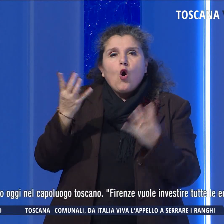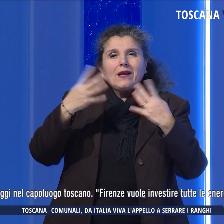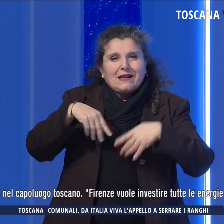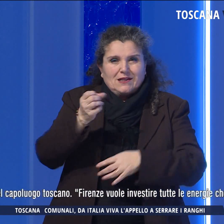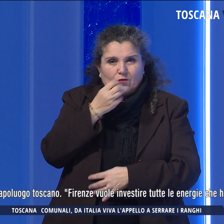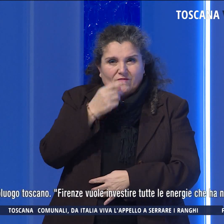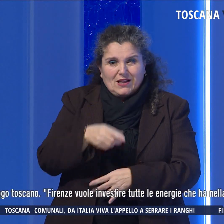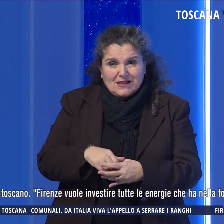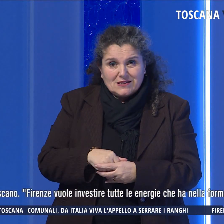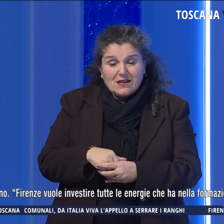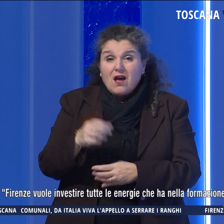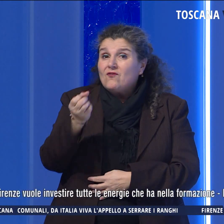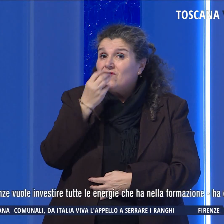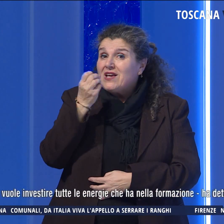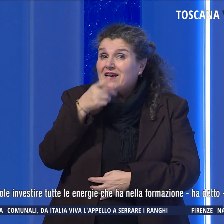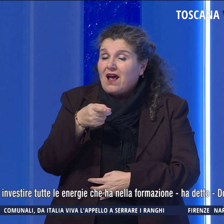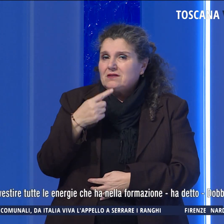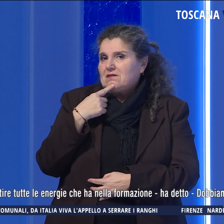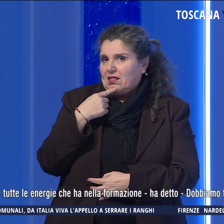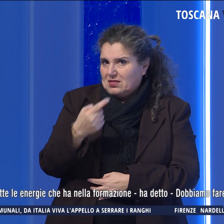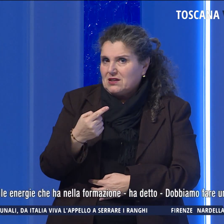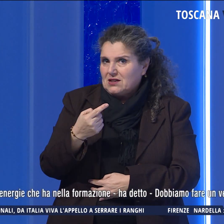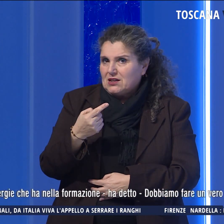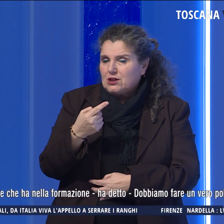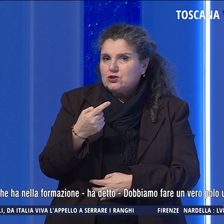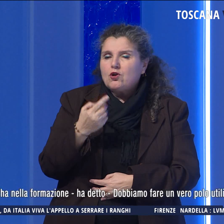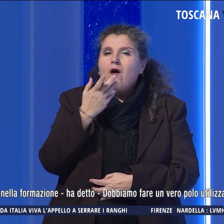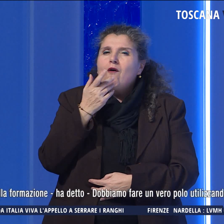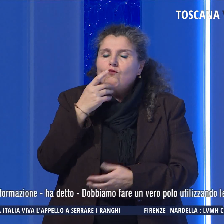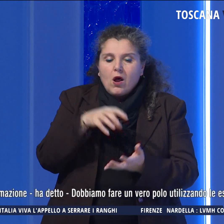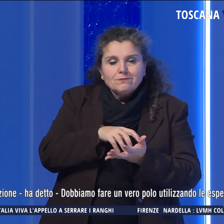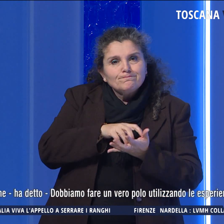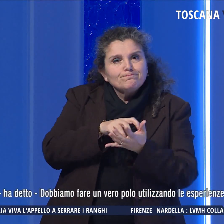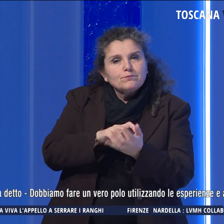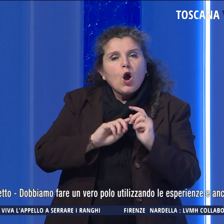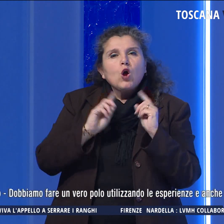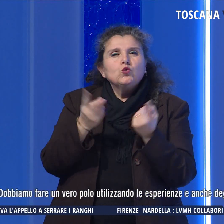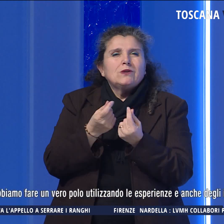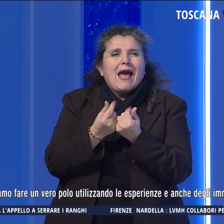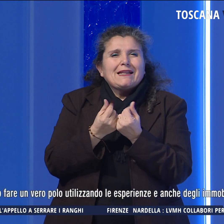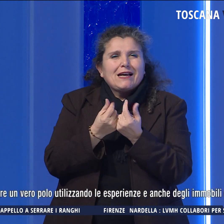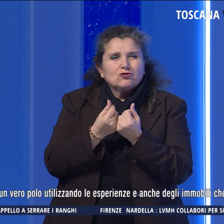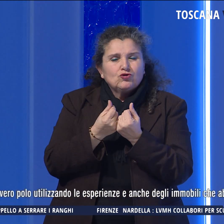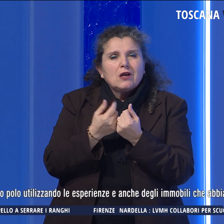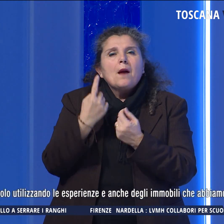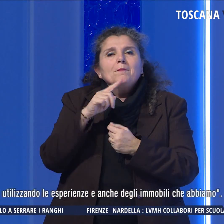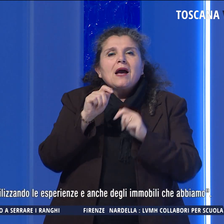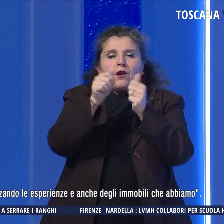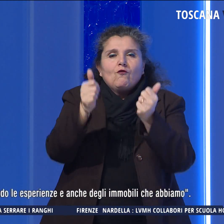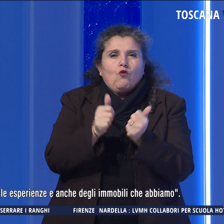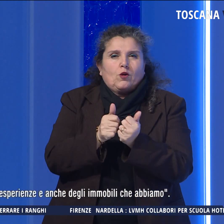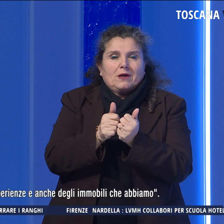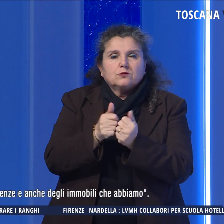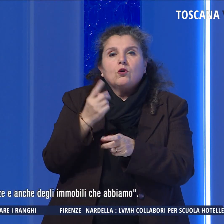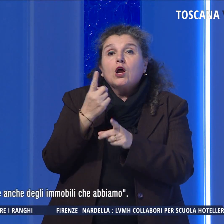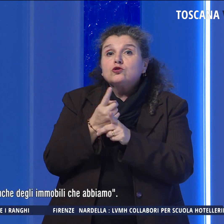toscano. Firenze, ha detto Nardella, vuole investire tutte le energie che ha nella formazione. Dobbiamo